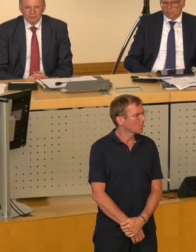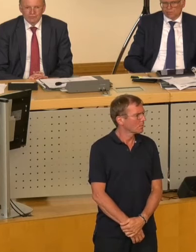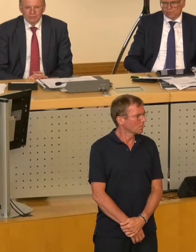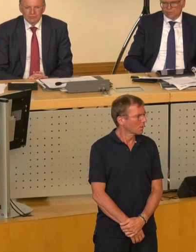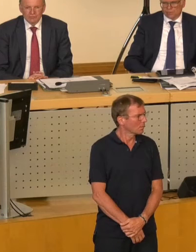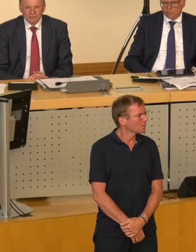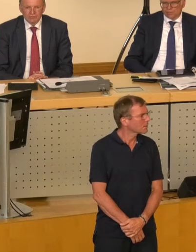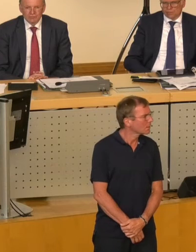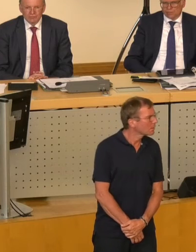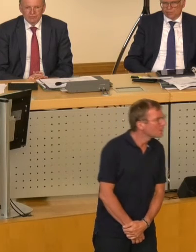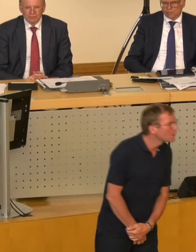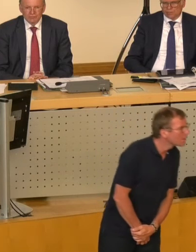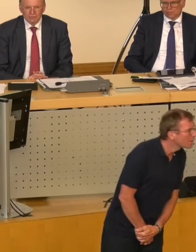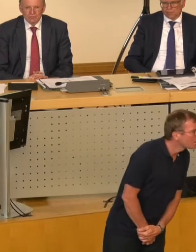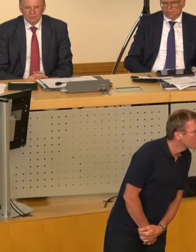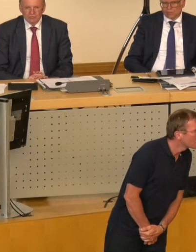Herr Lichty.